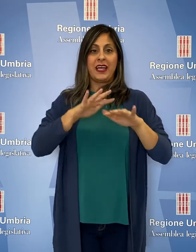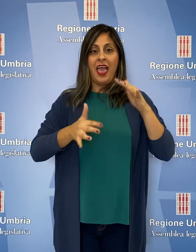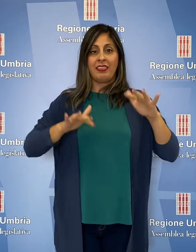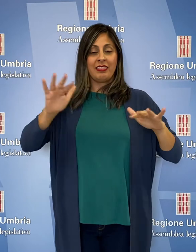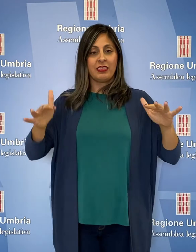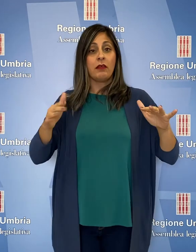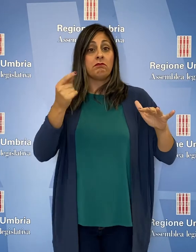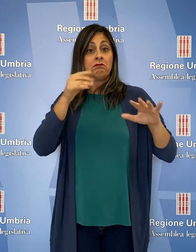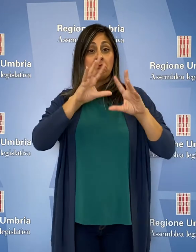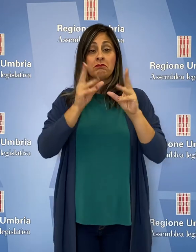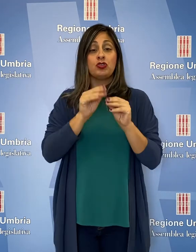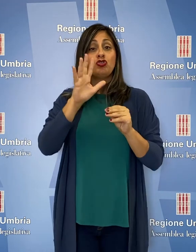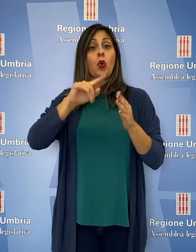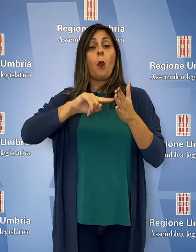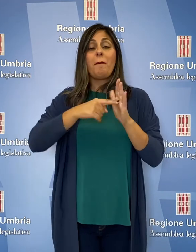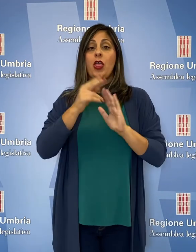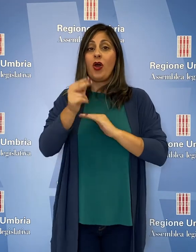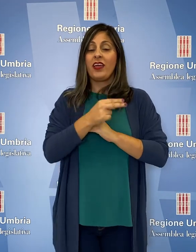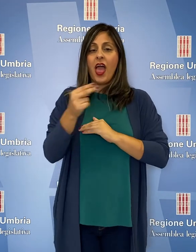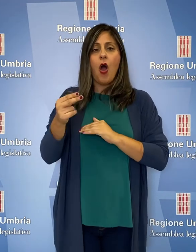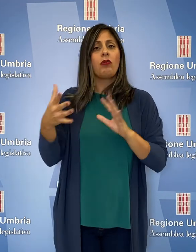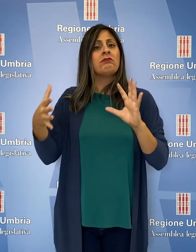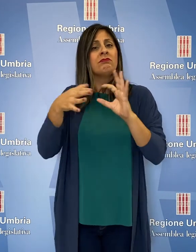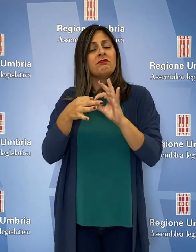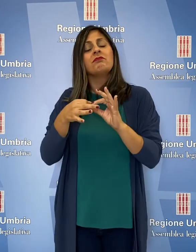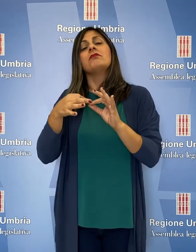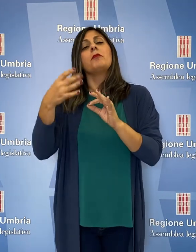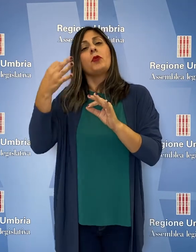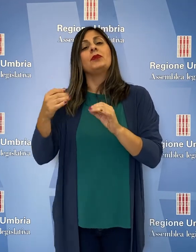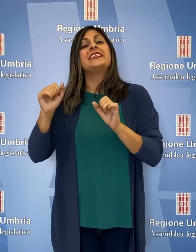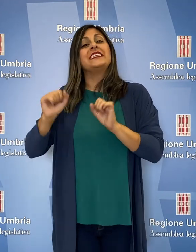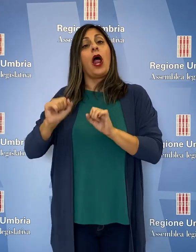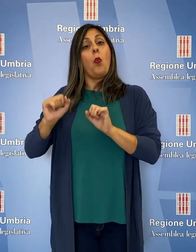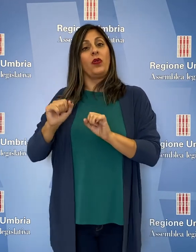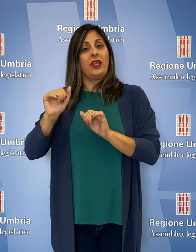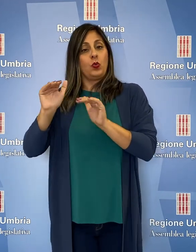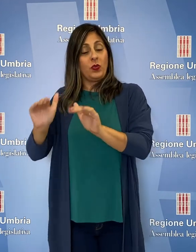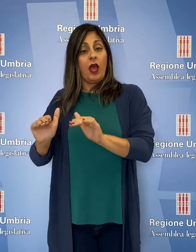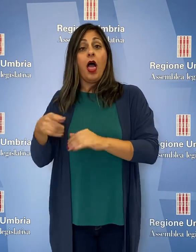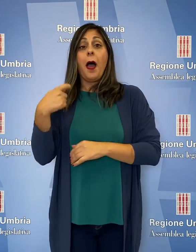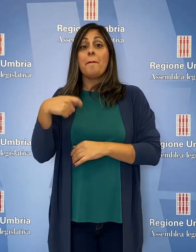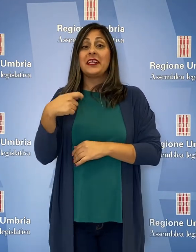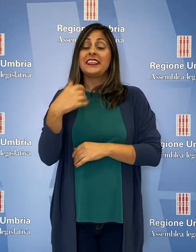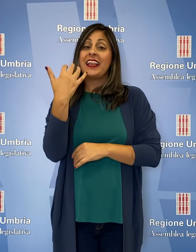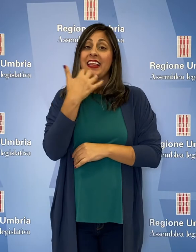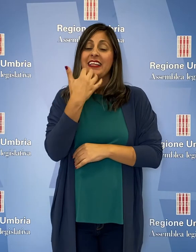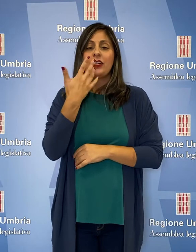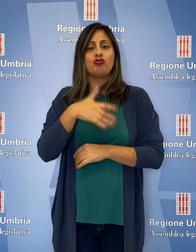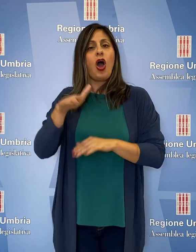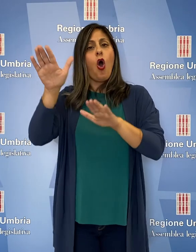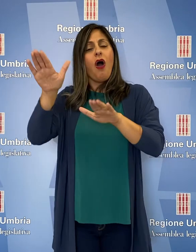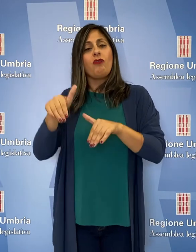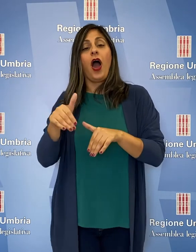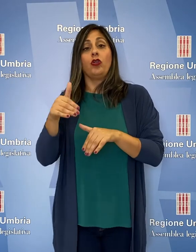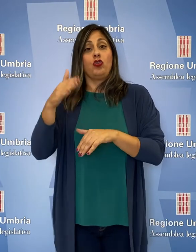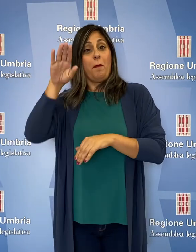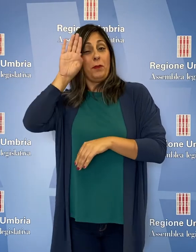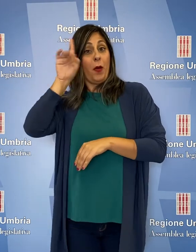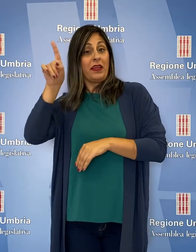milioni di euro, connessi anche con la tutela della salute. La presidente Tesei ha convocato proprietà e sindacati per conoscere lo stato di